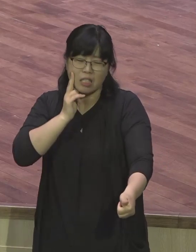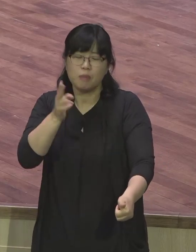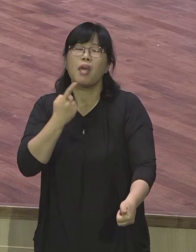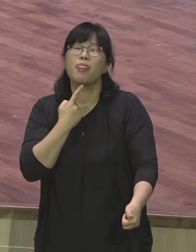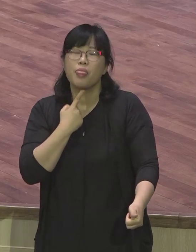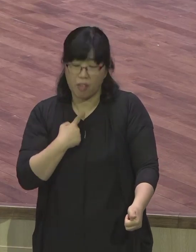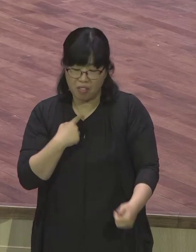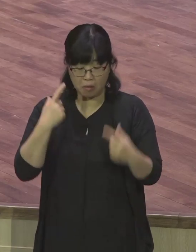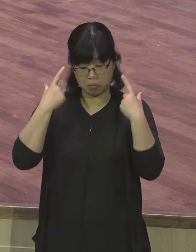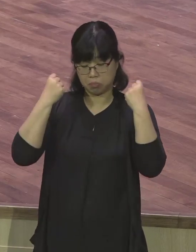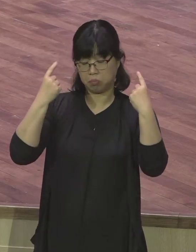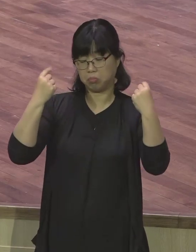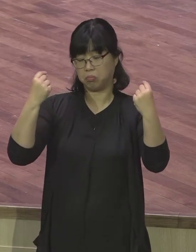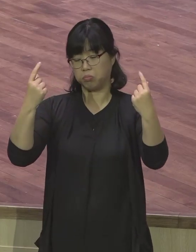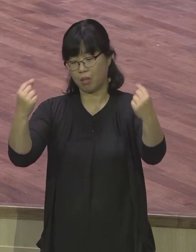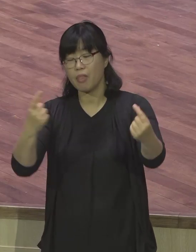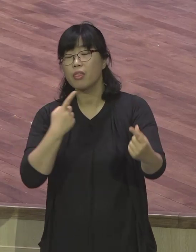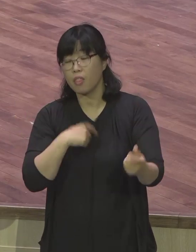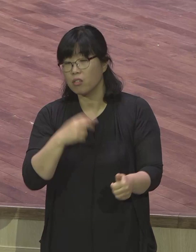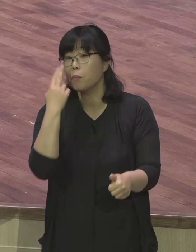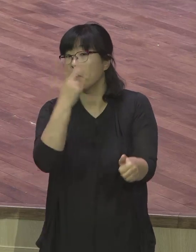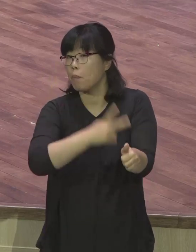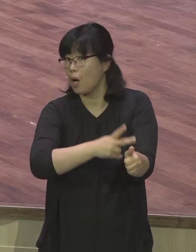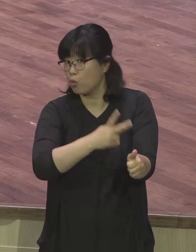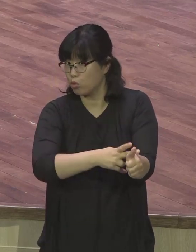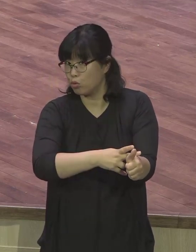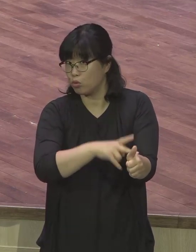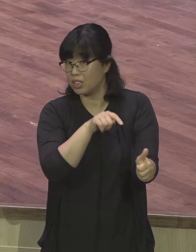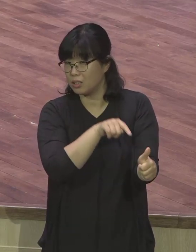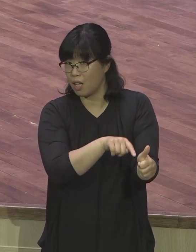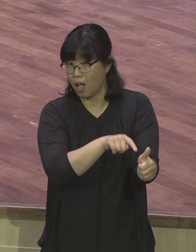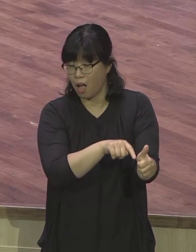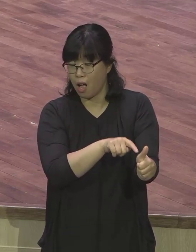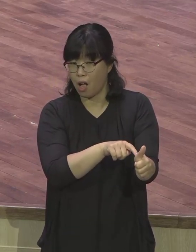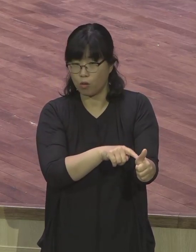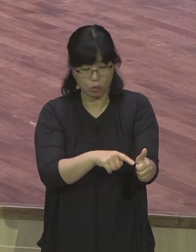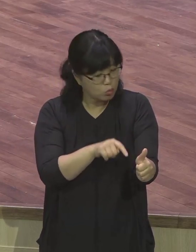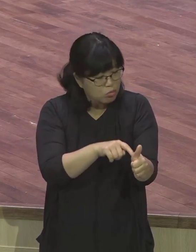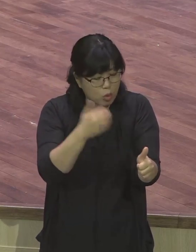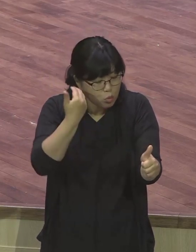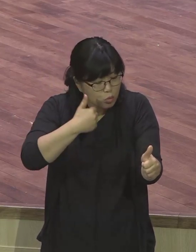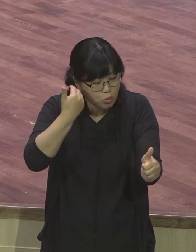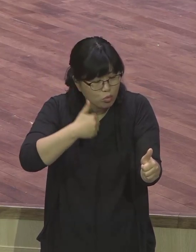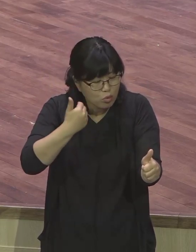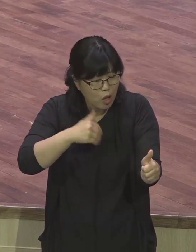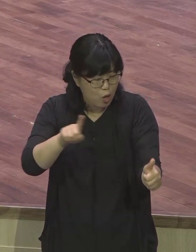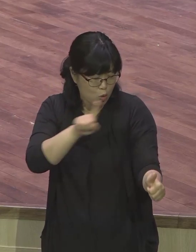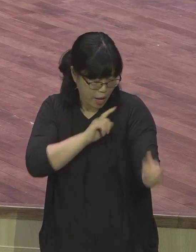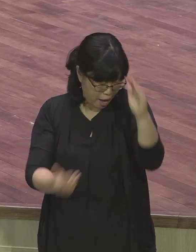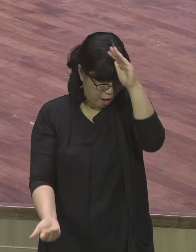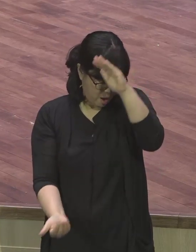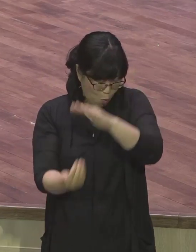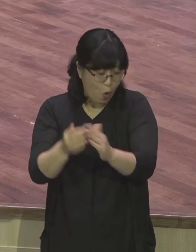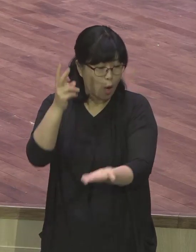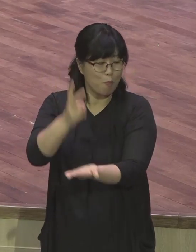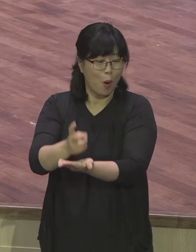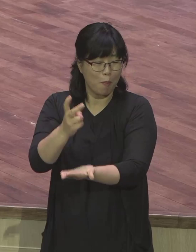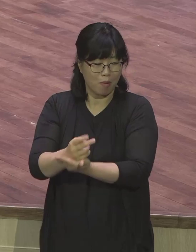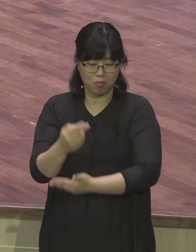사람이었고 그리고 이 사람은 최고의 율법학자인 가말리안에서 성경을 배웠던 전통